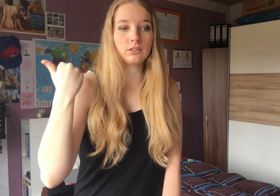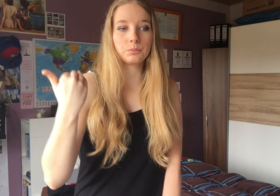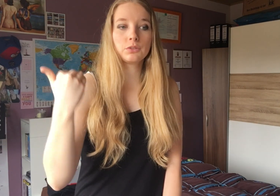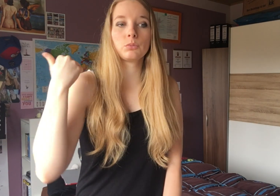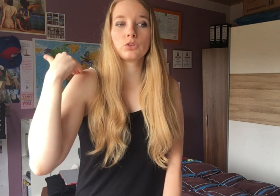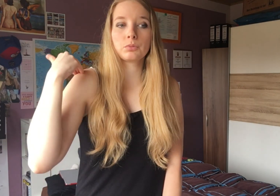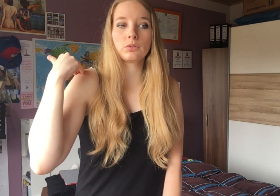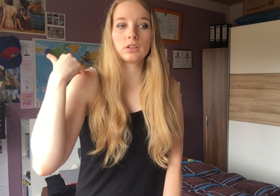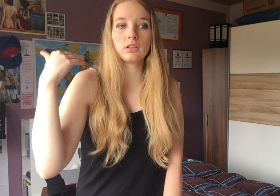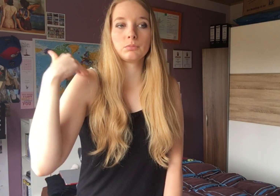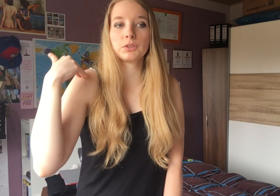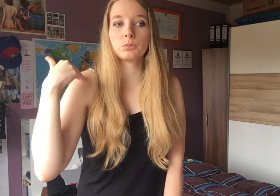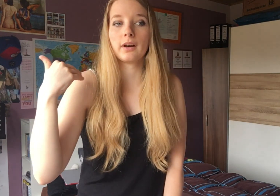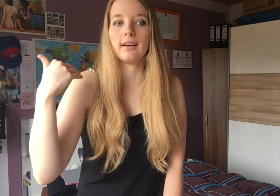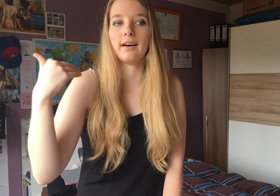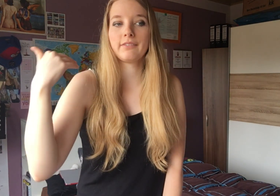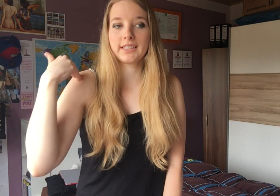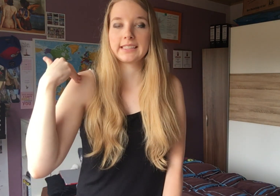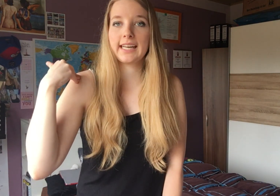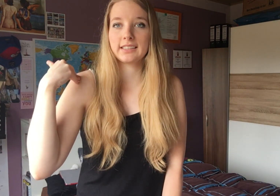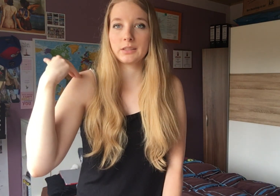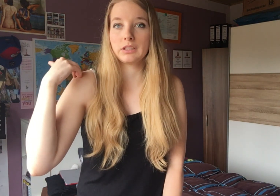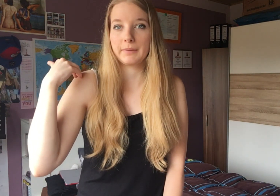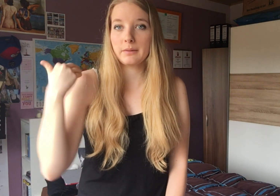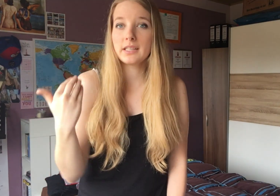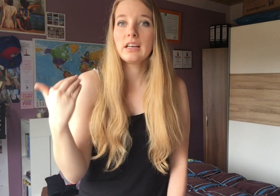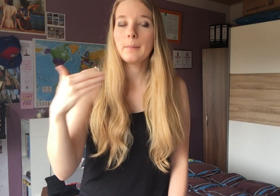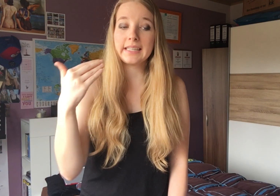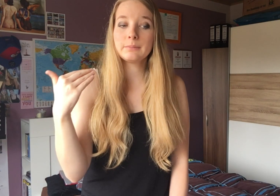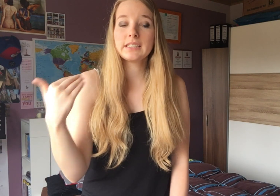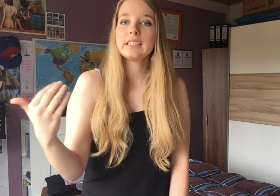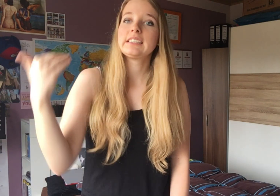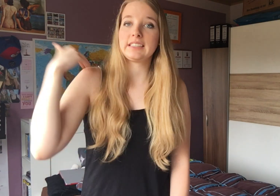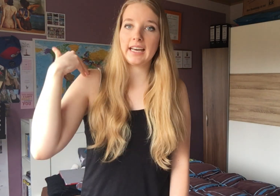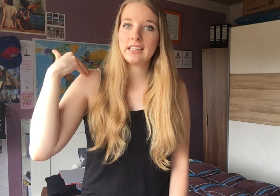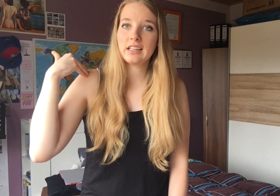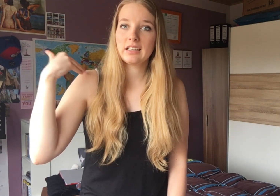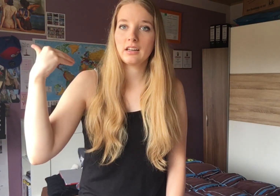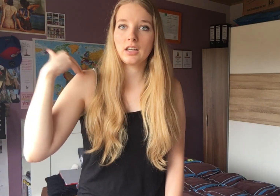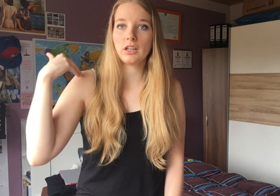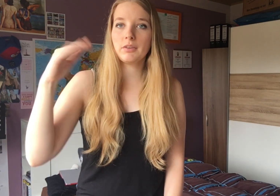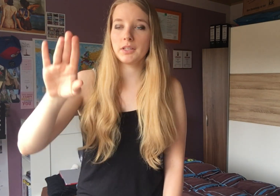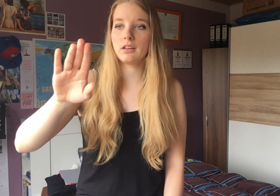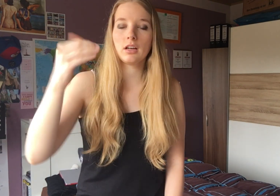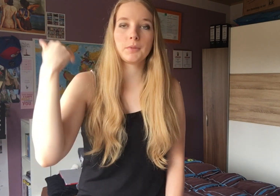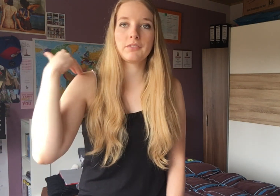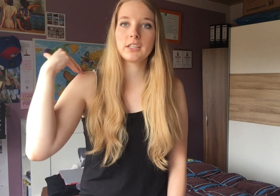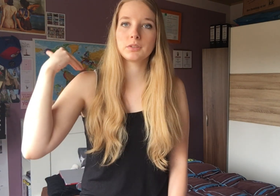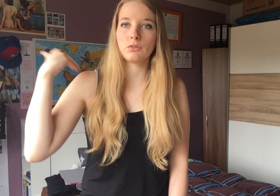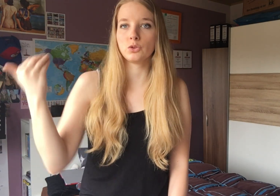also bis zum Ursprung, äh, bis zum Anfang des Tages, seitdem ich jetzt bei dir bin, bei dir bin, seit, also einfach mit den, äh, mit den Fingerspitzen, ob